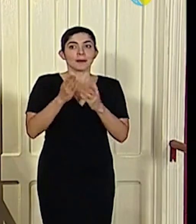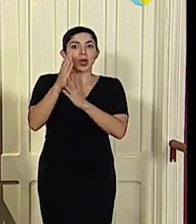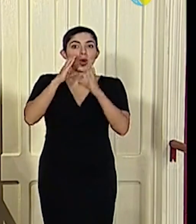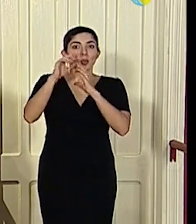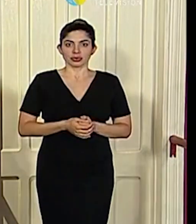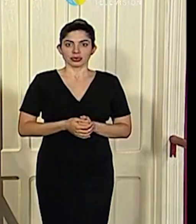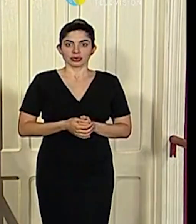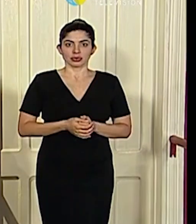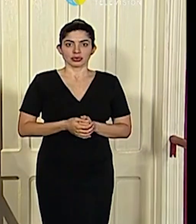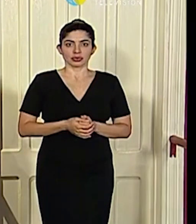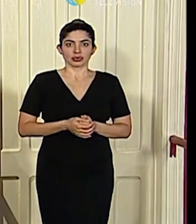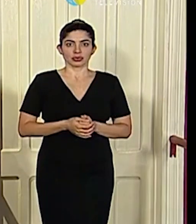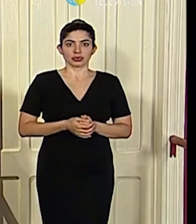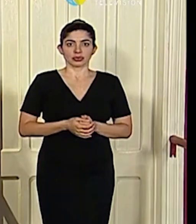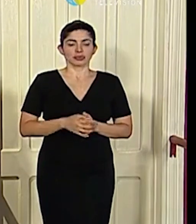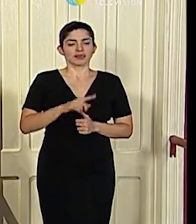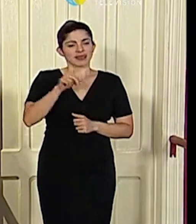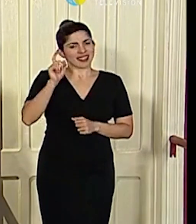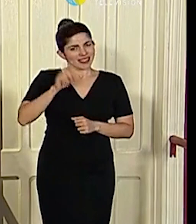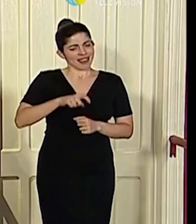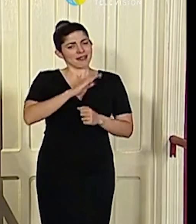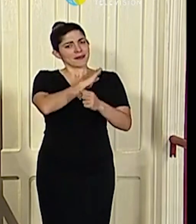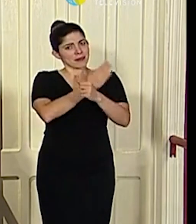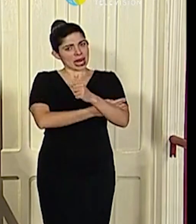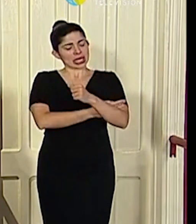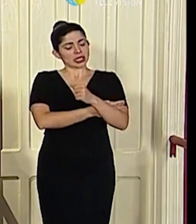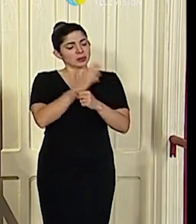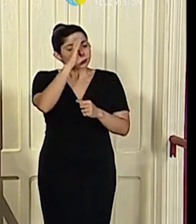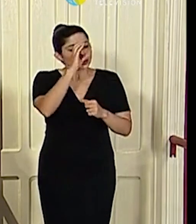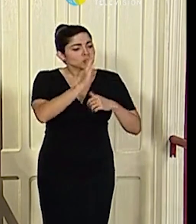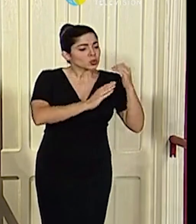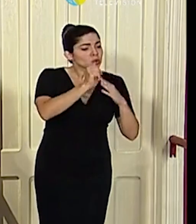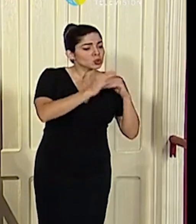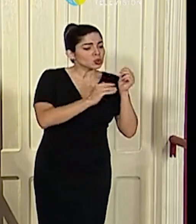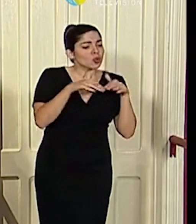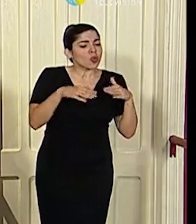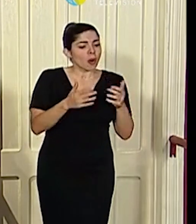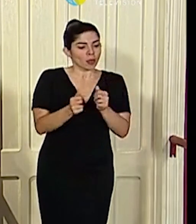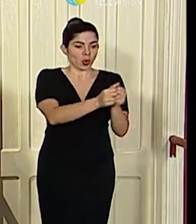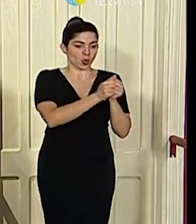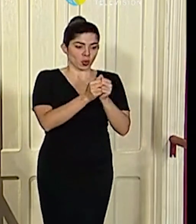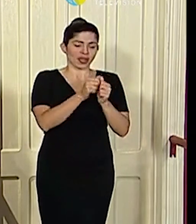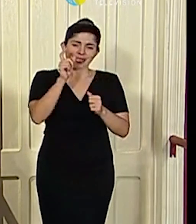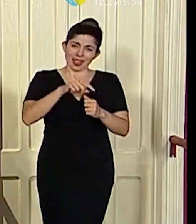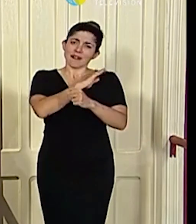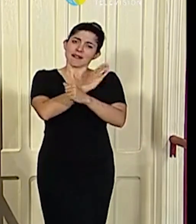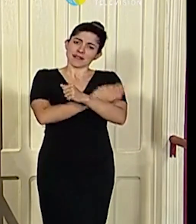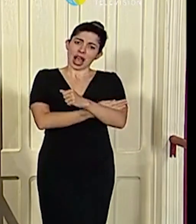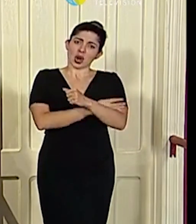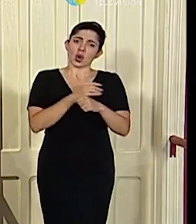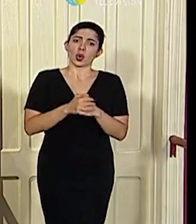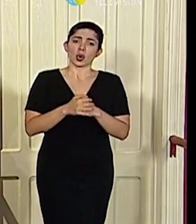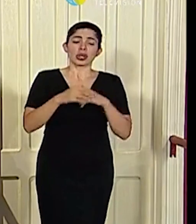comunicación. Tengamos ese valor de construir juntas y juntos. Tengamos ese valor de